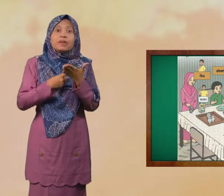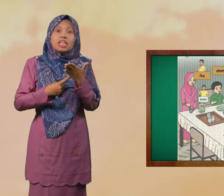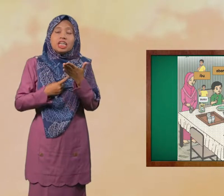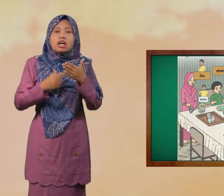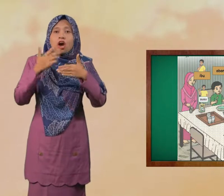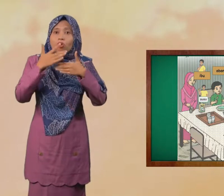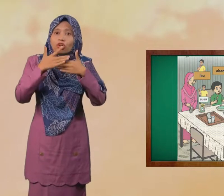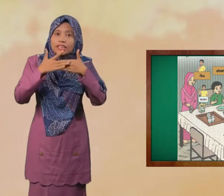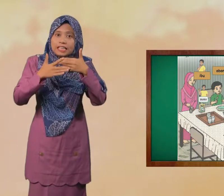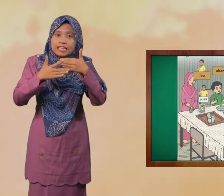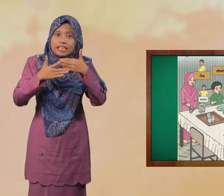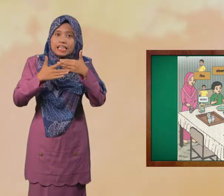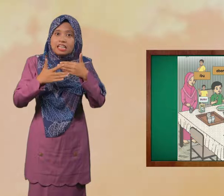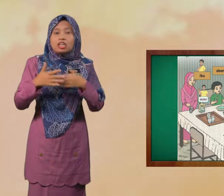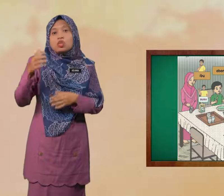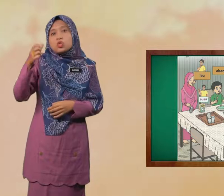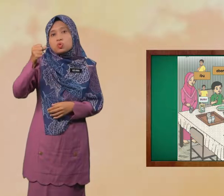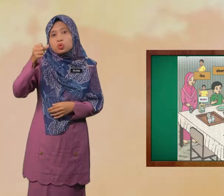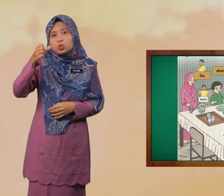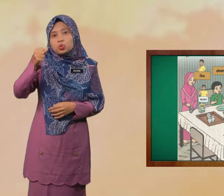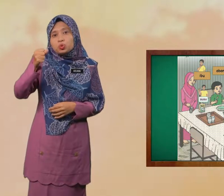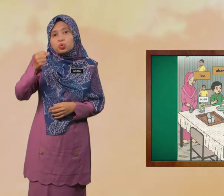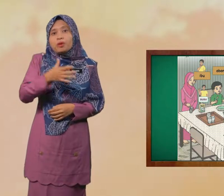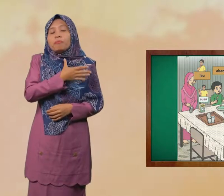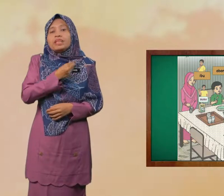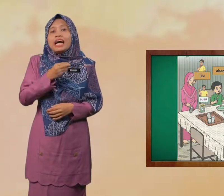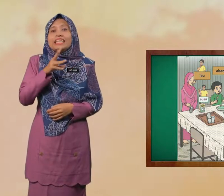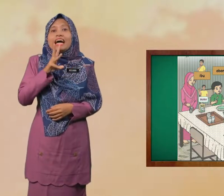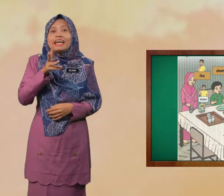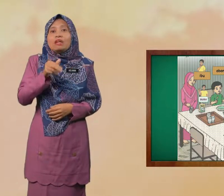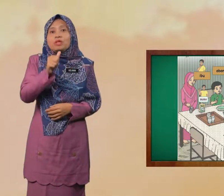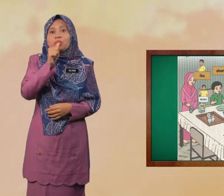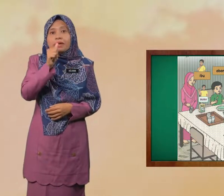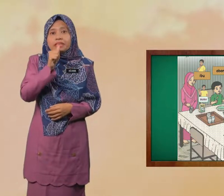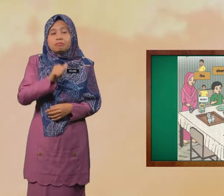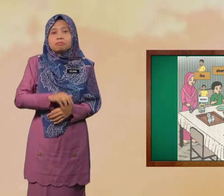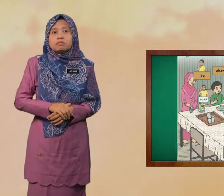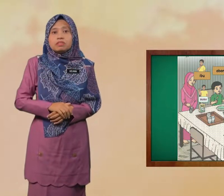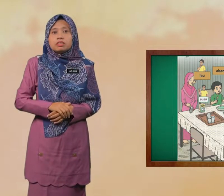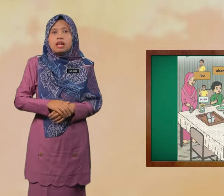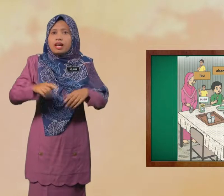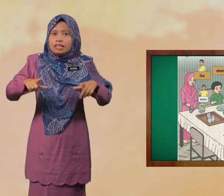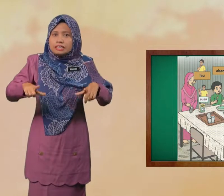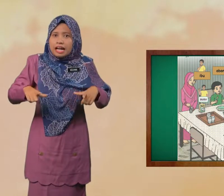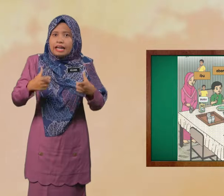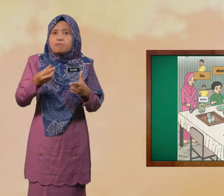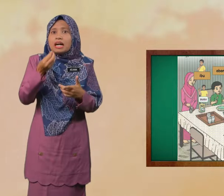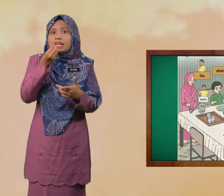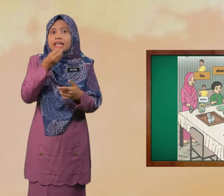Roti Susu Dan Air Minuman Selain Makan